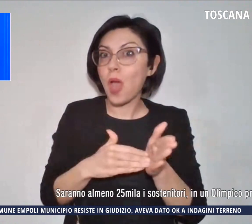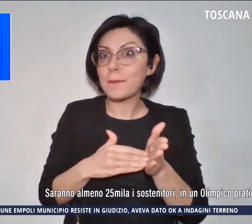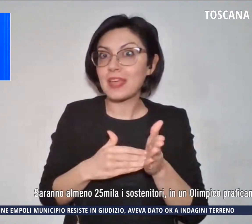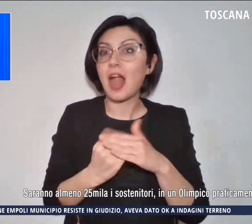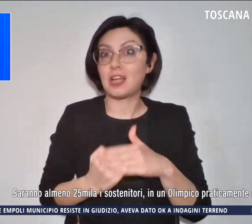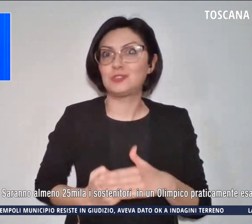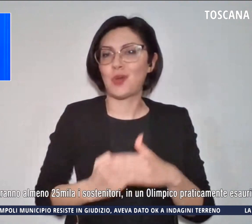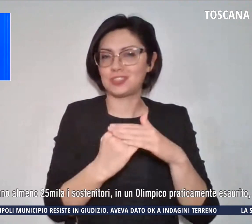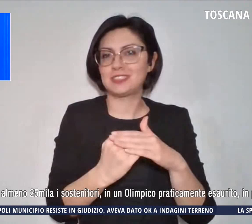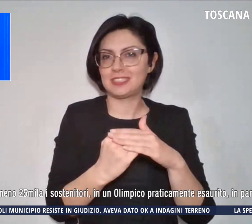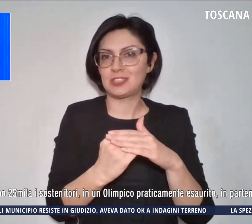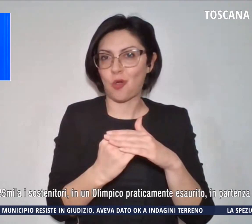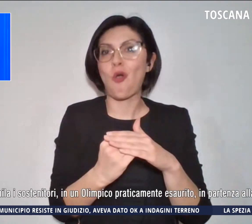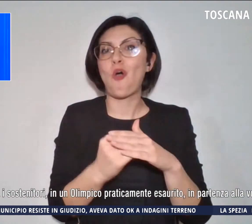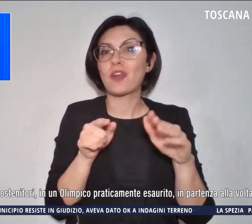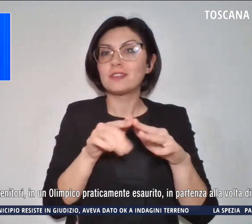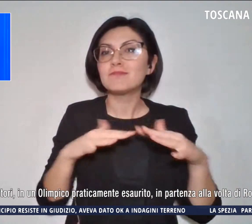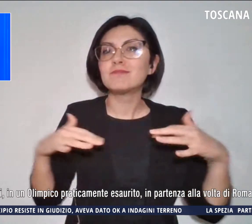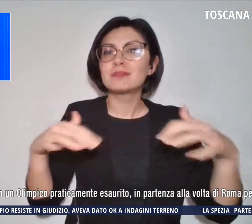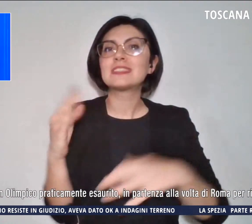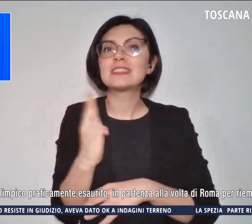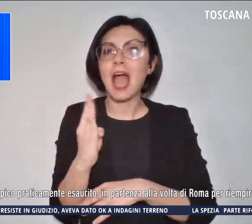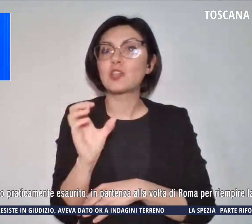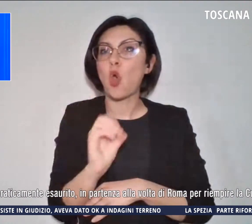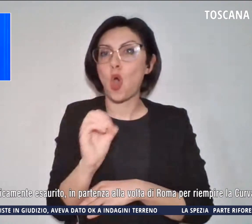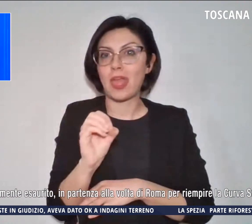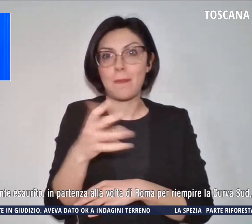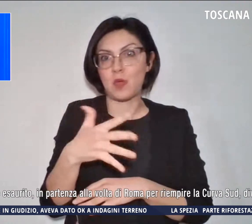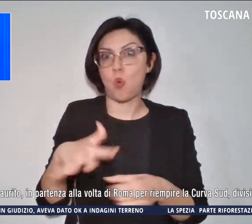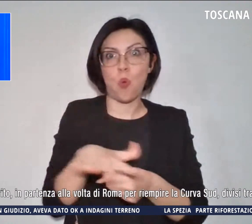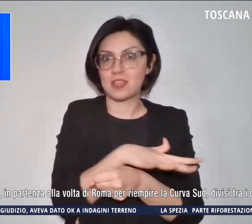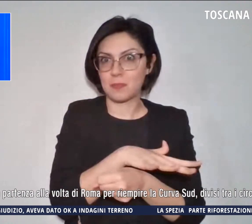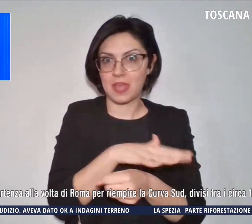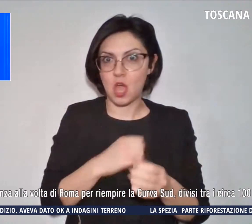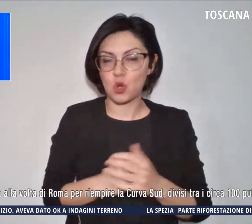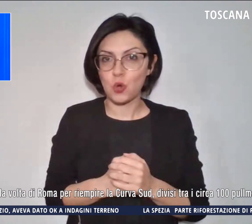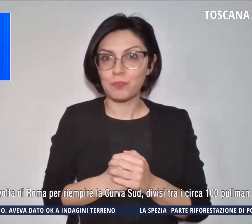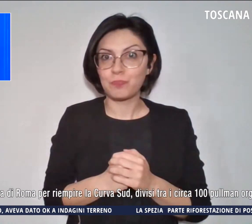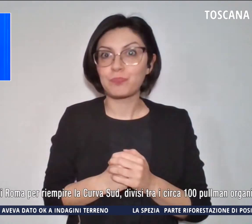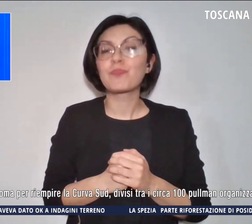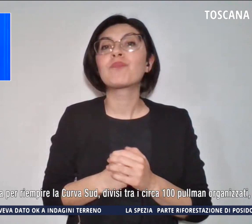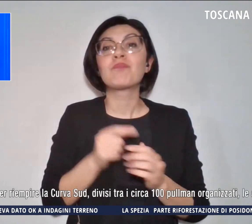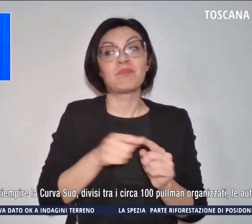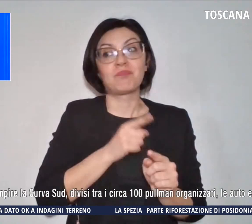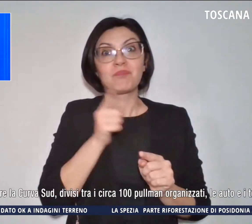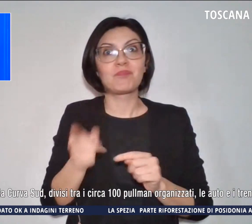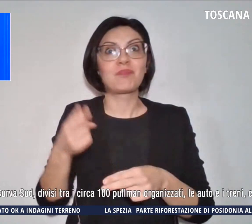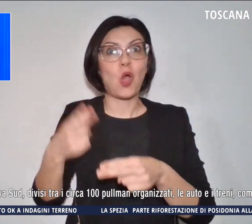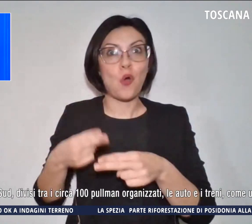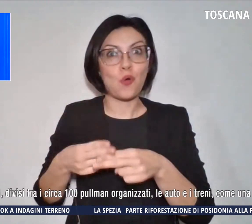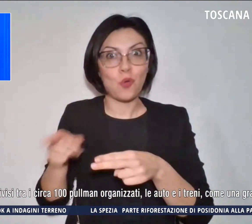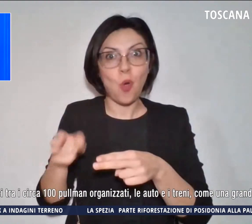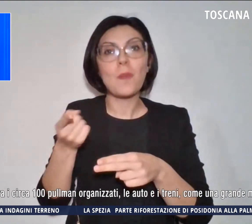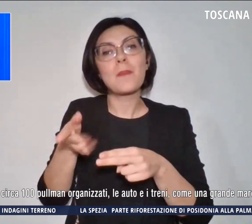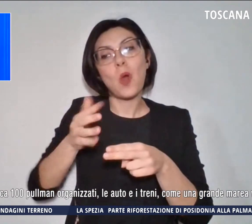un Olimpico praticamente esaurito, in partenza alla volta di Roma, per riempire la curva sud